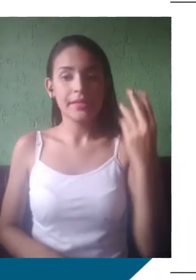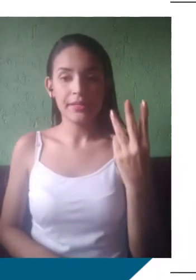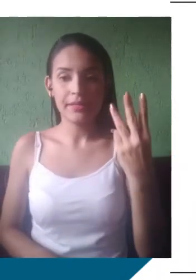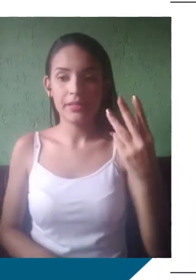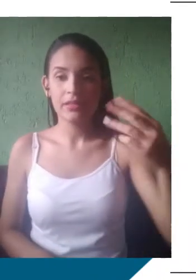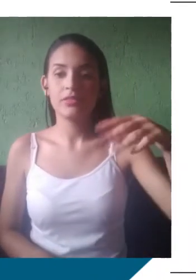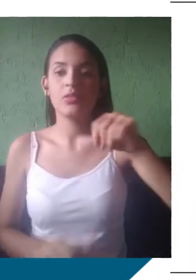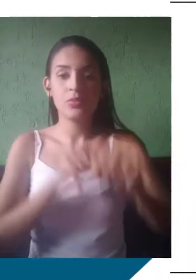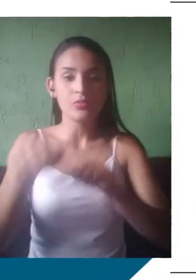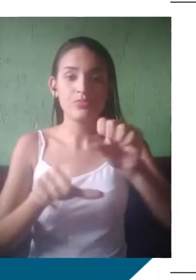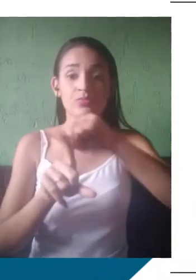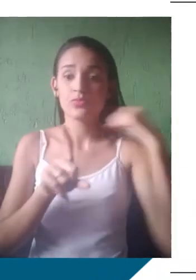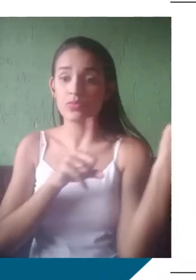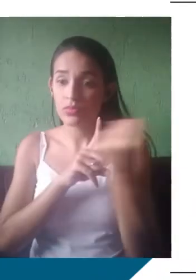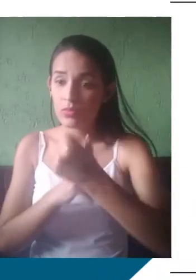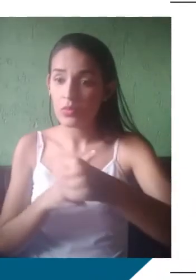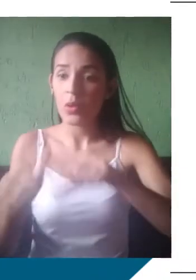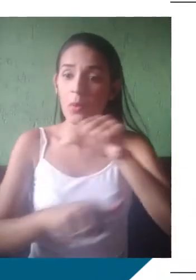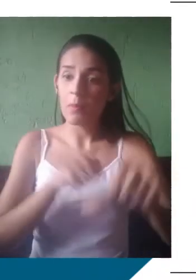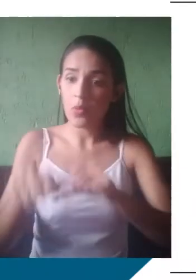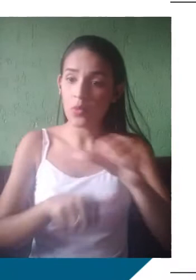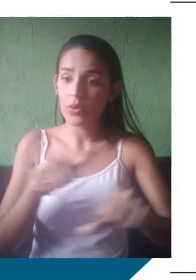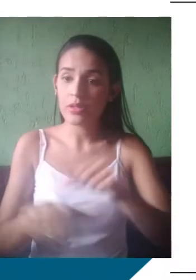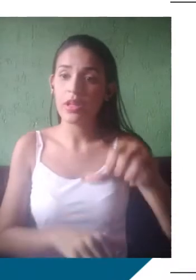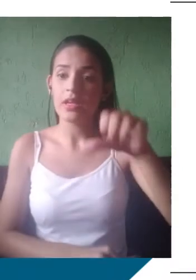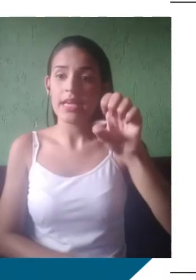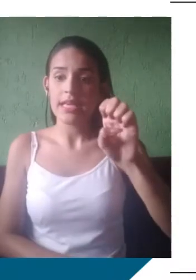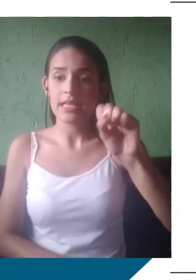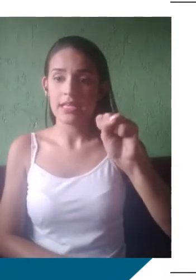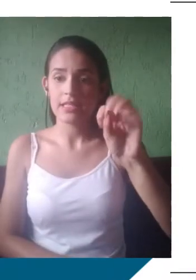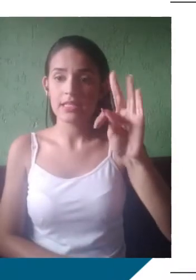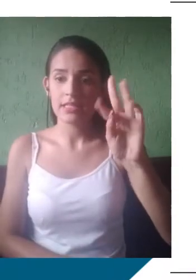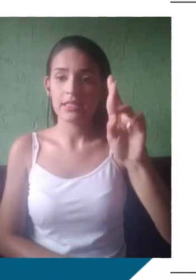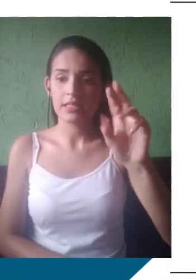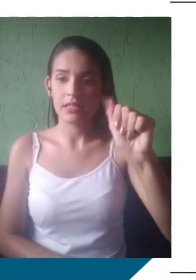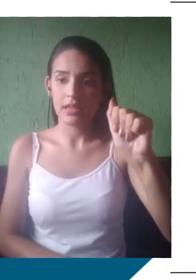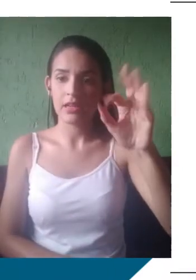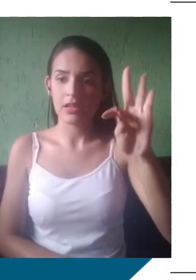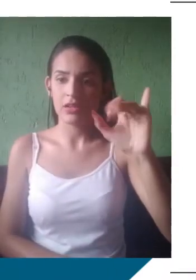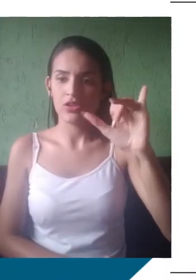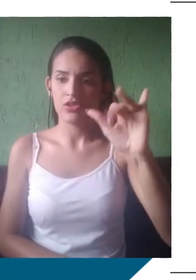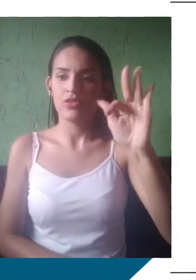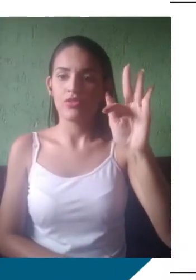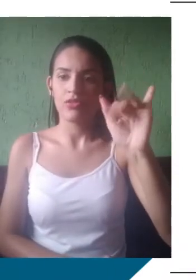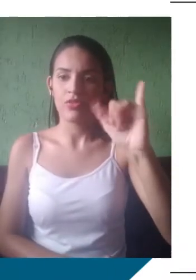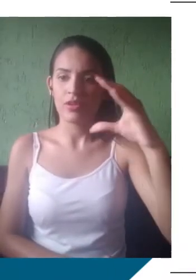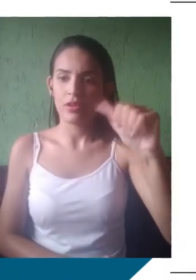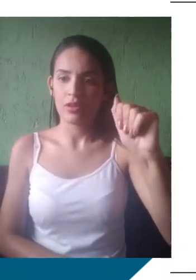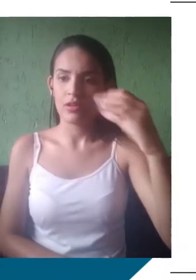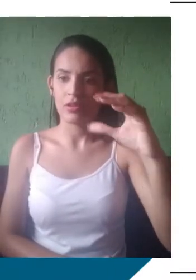medicina, né? E etc. Ou três, variação social ou diastrática. Varia conforme